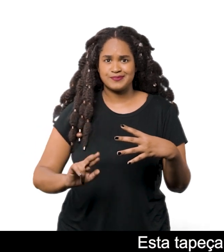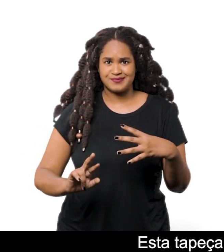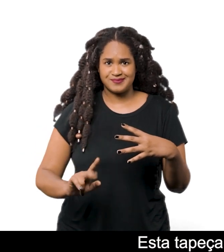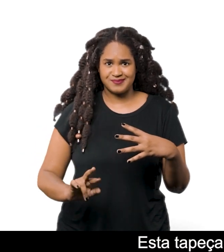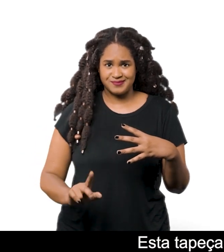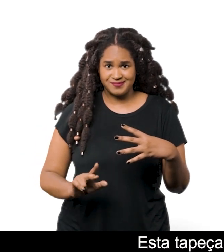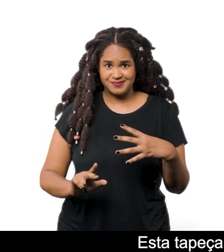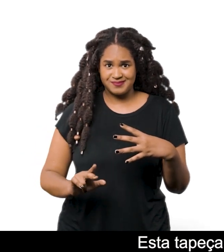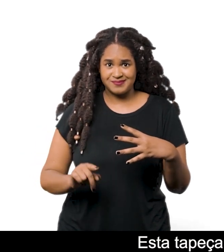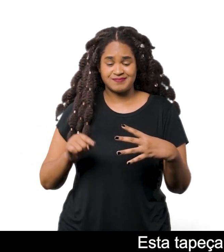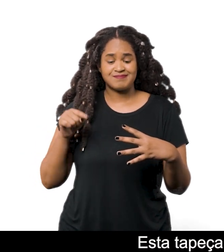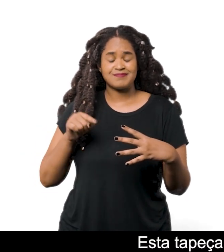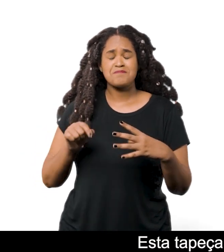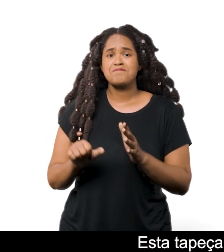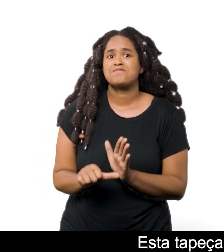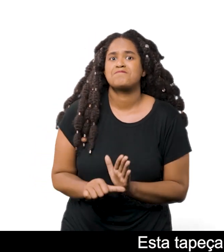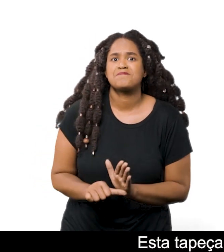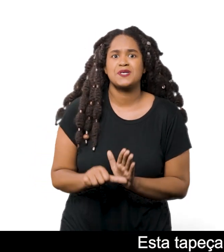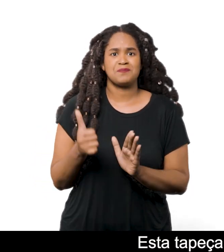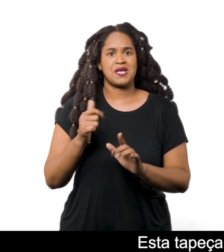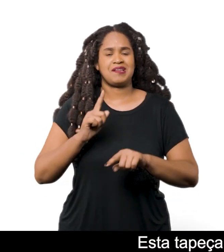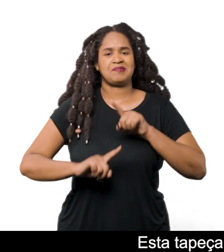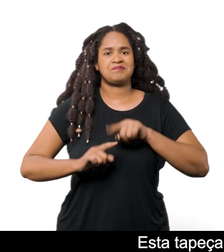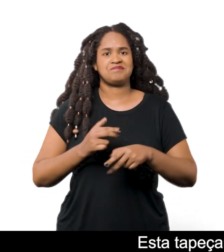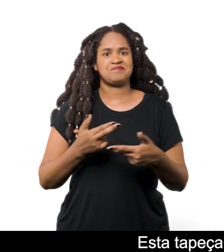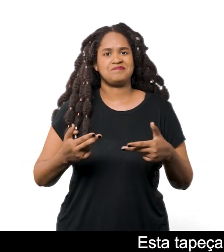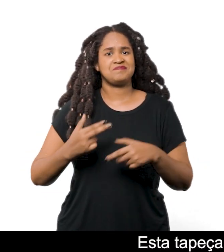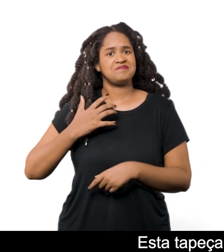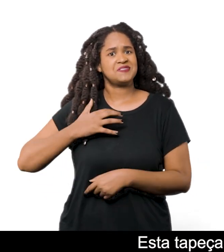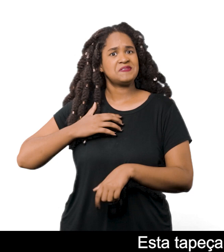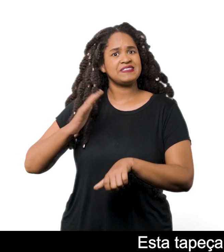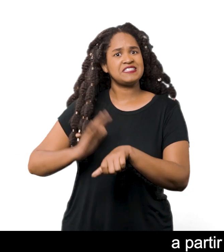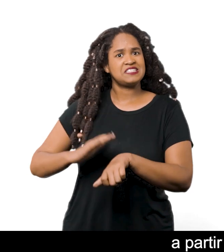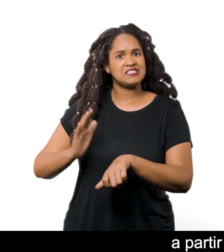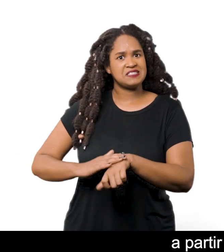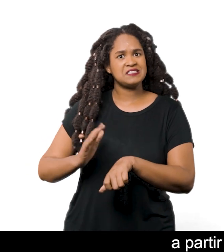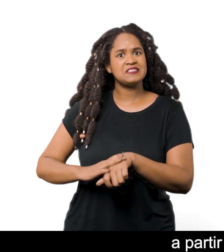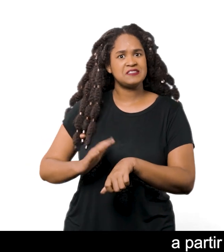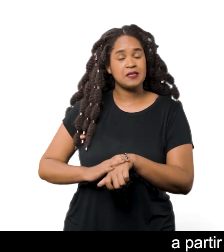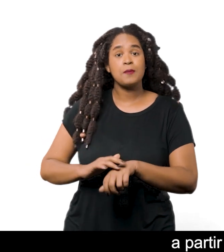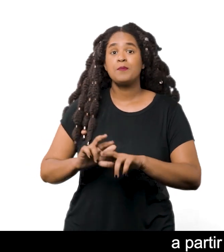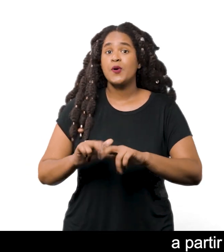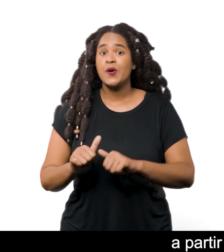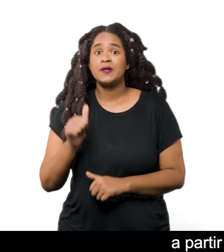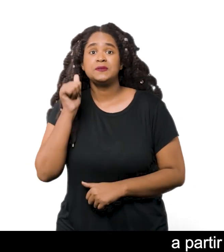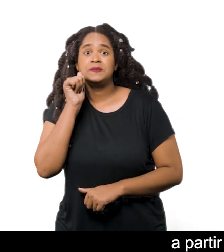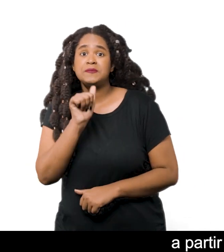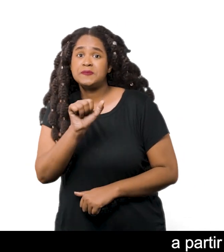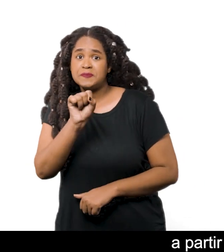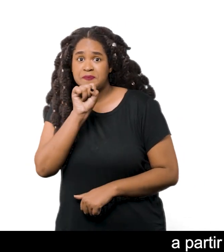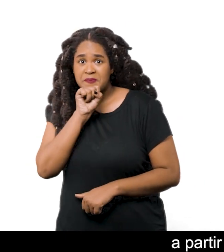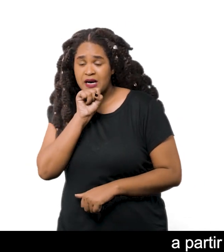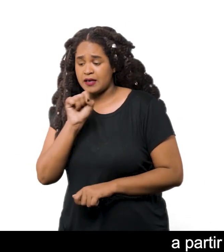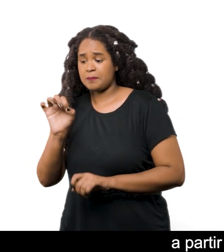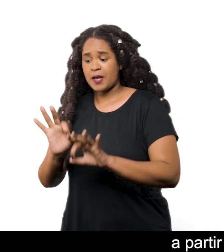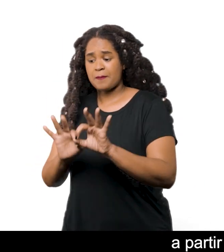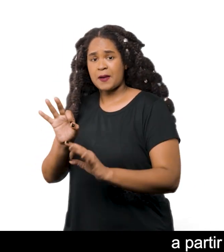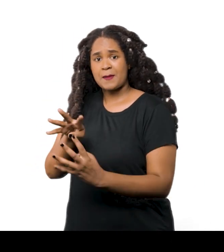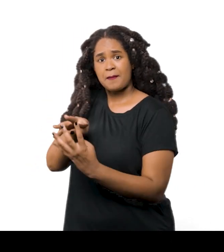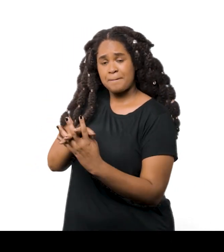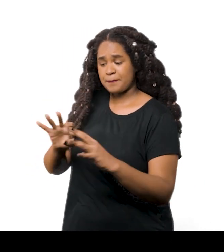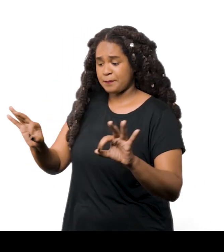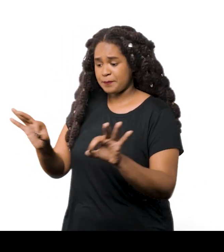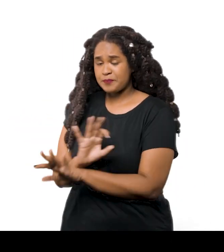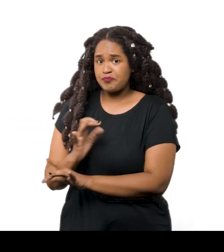Esta tapeçaria foi a primeira peça confeccionada pela artista A partir das sobras de lã das tapeçarias de sua